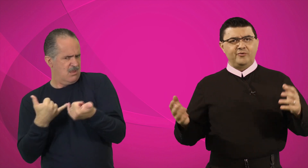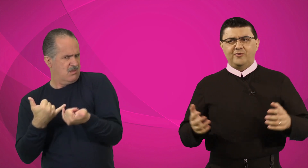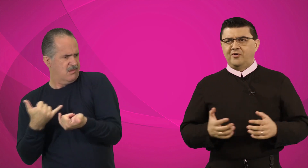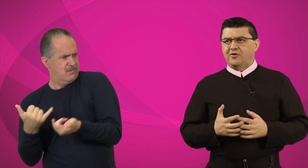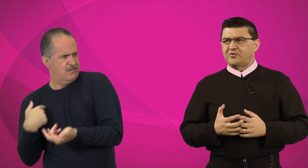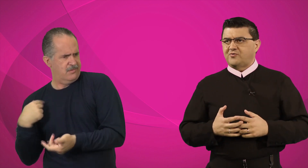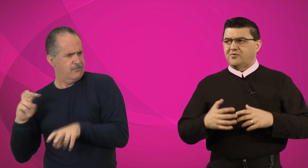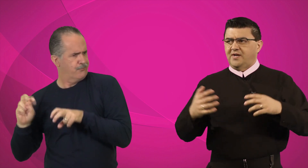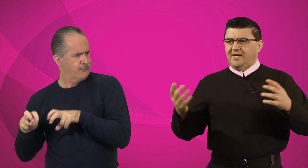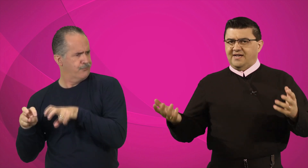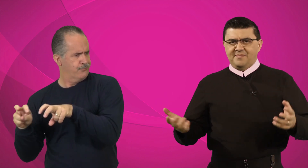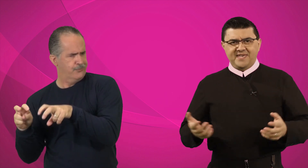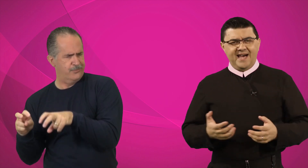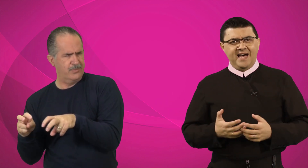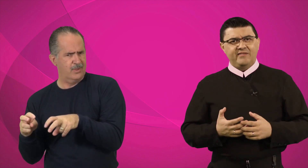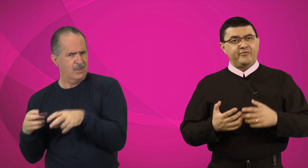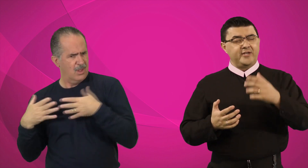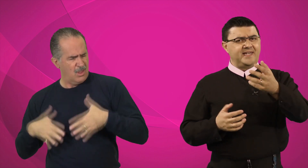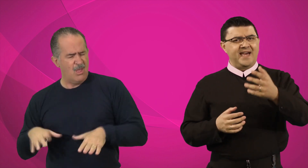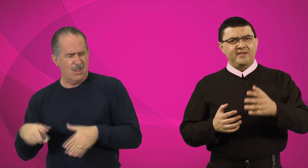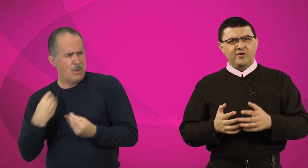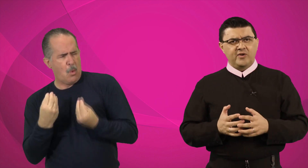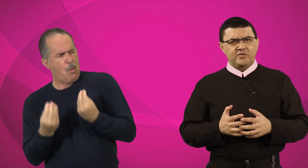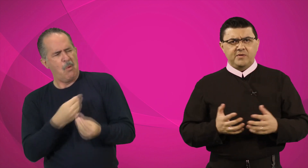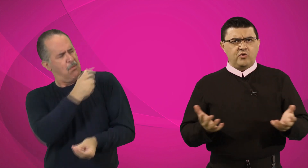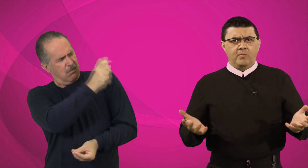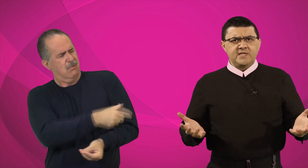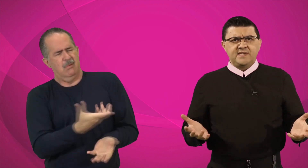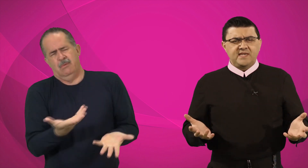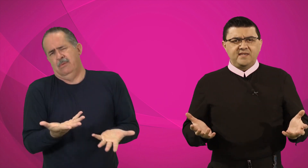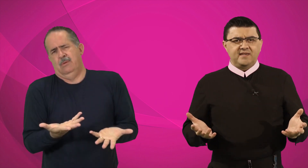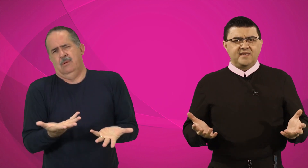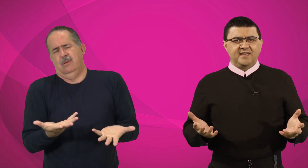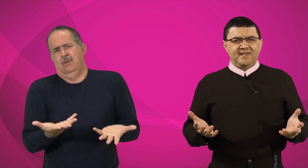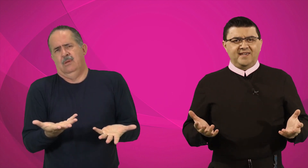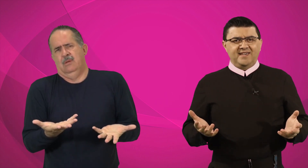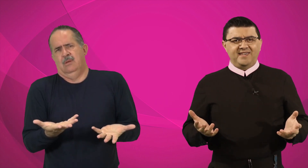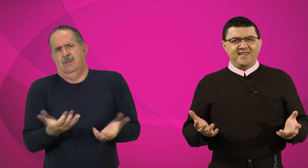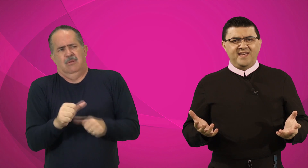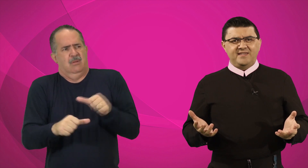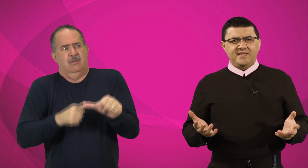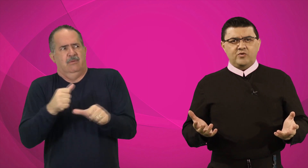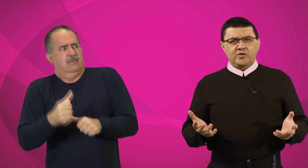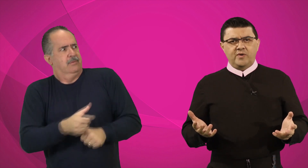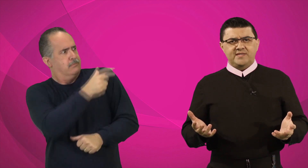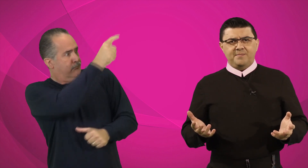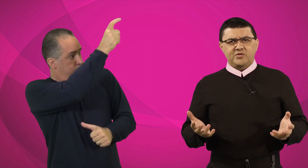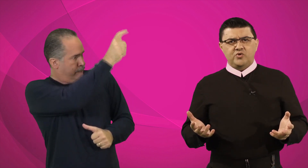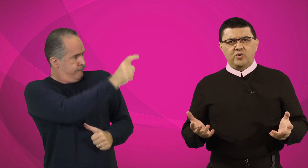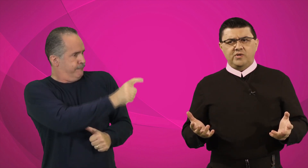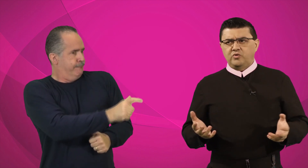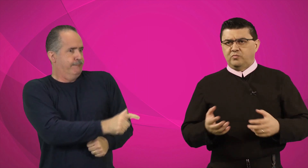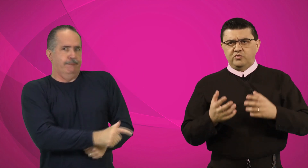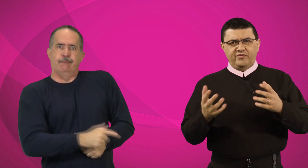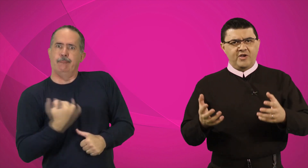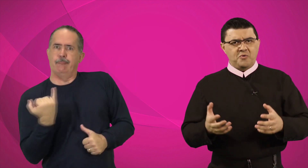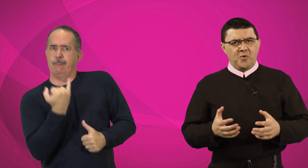conosco, caminhava, foi criado aqui o nosso, mas como assim que ele se tornou essa pessoa e todo mundo vai ao